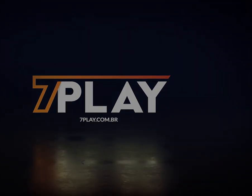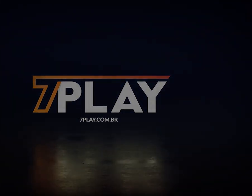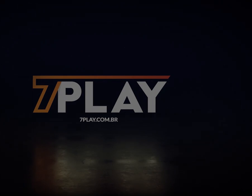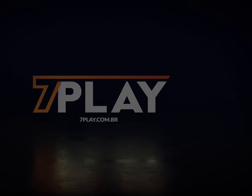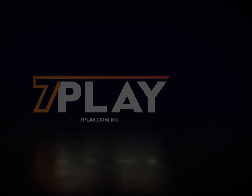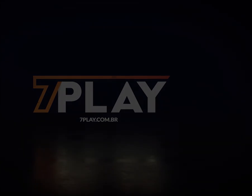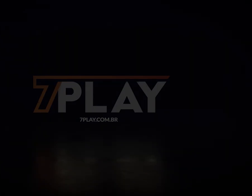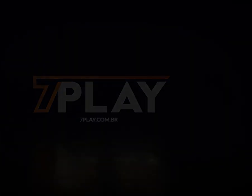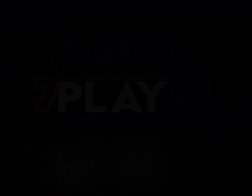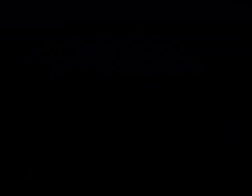A se vê próxima aula.